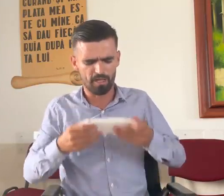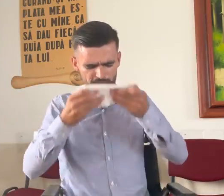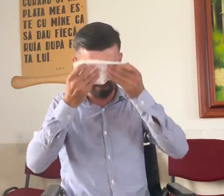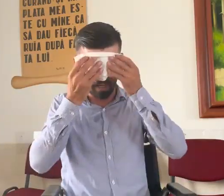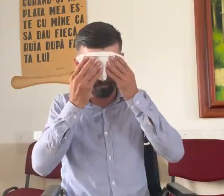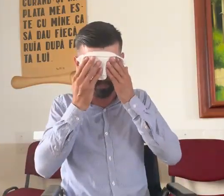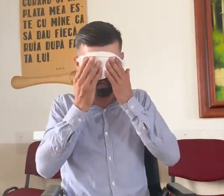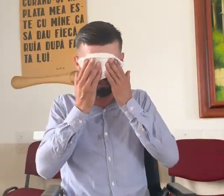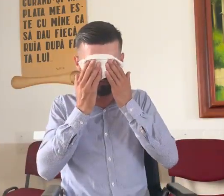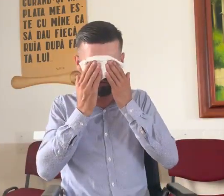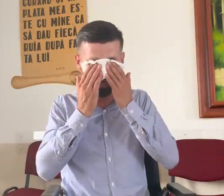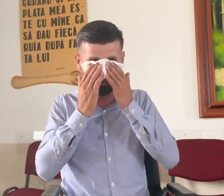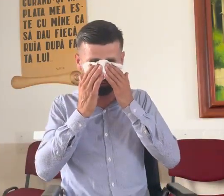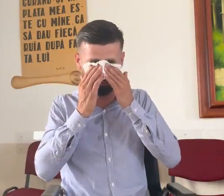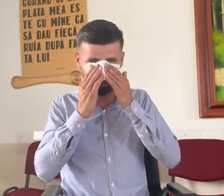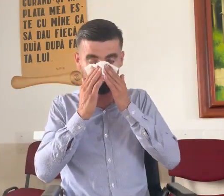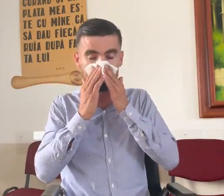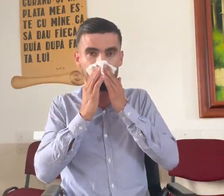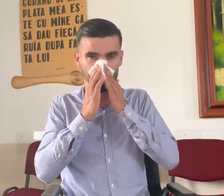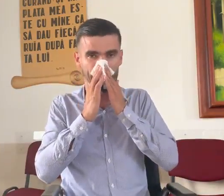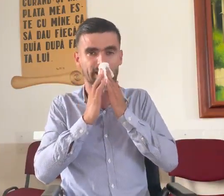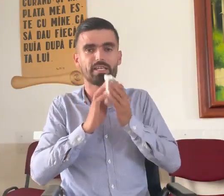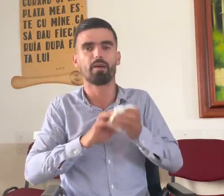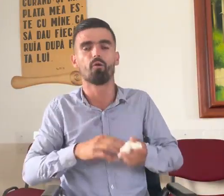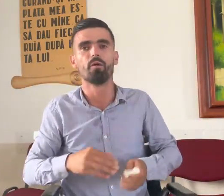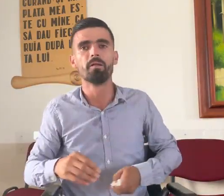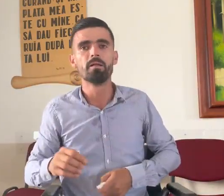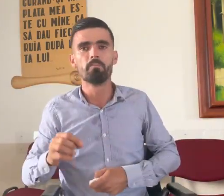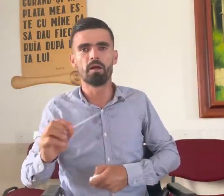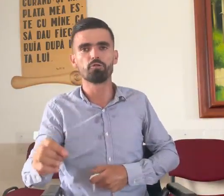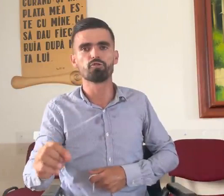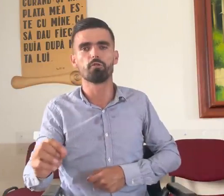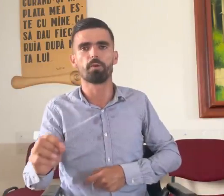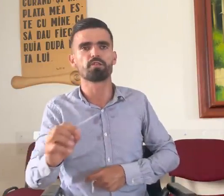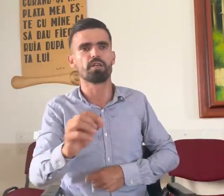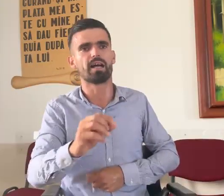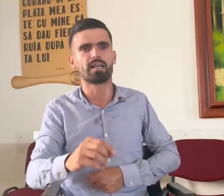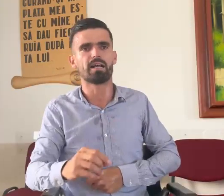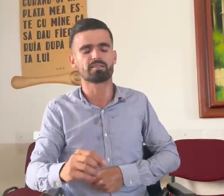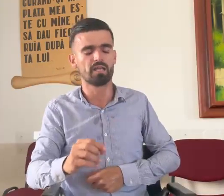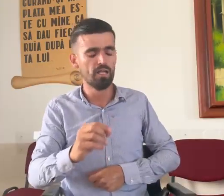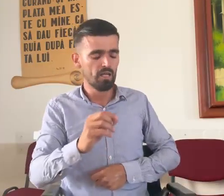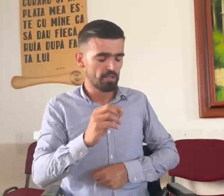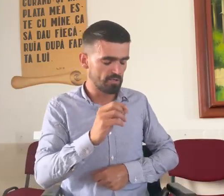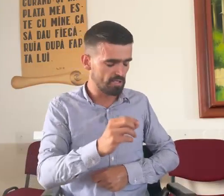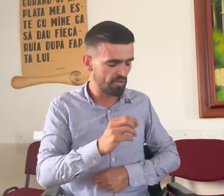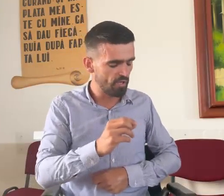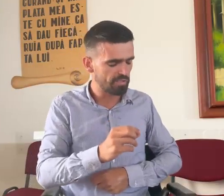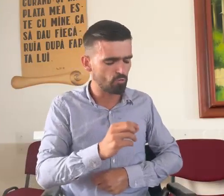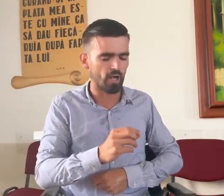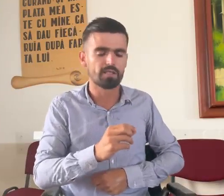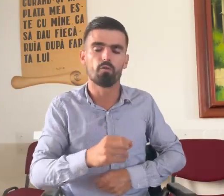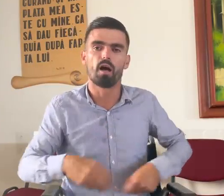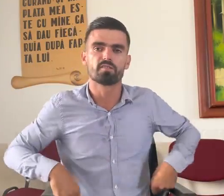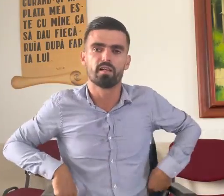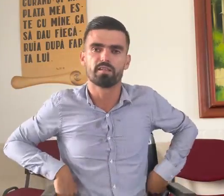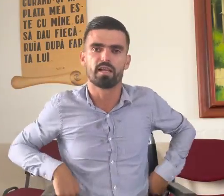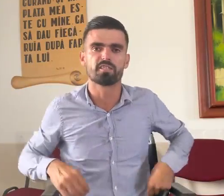aceasta, parcă vorbea contra ce m rugat eu, m-am dus după cine acasă, ți se văd toate oasele de la